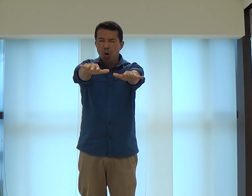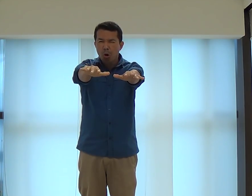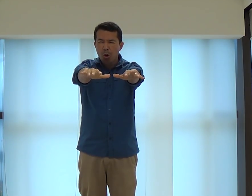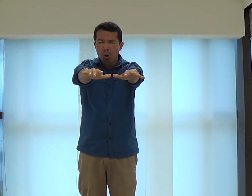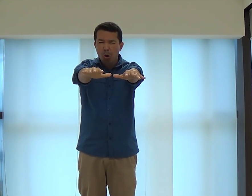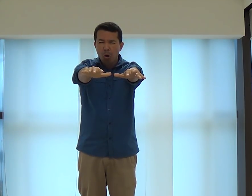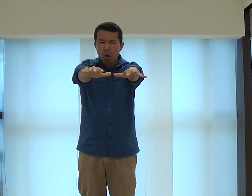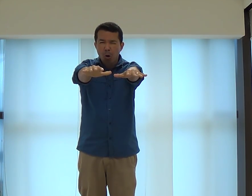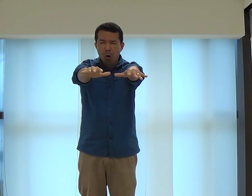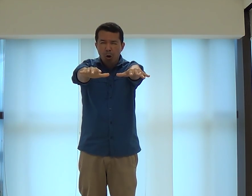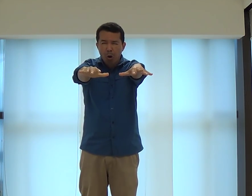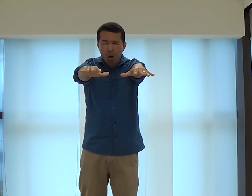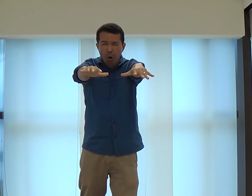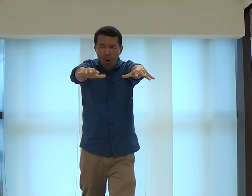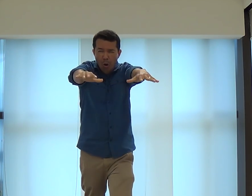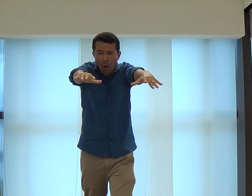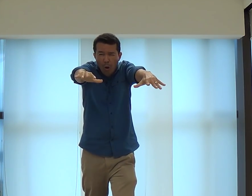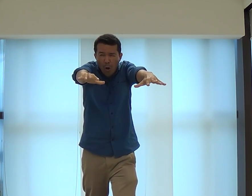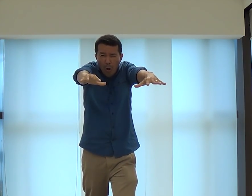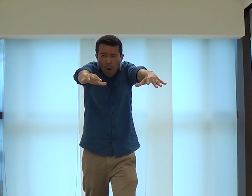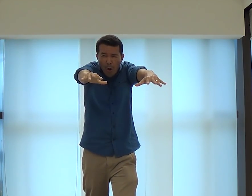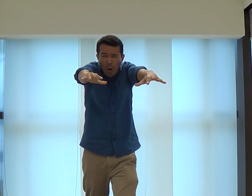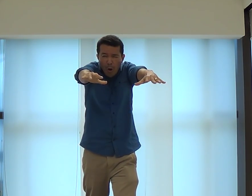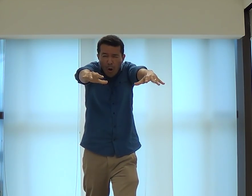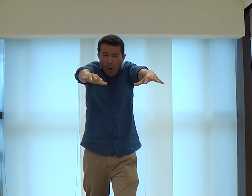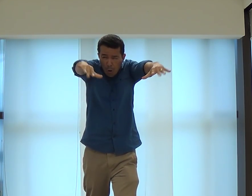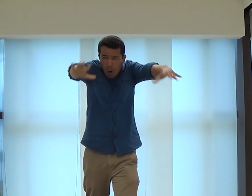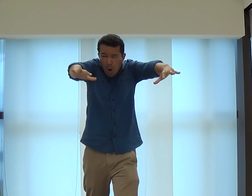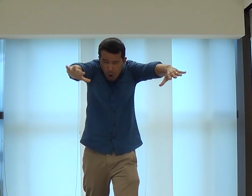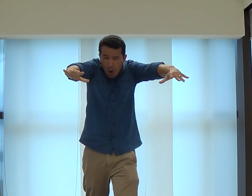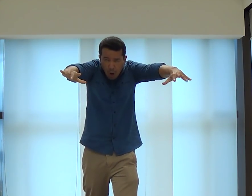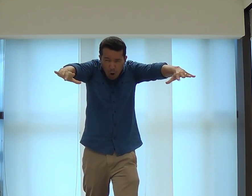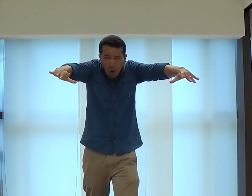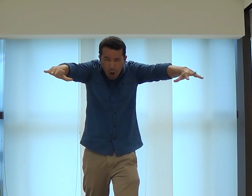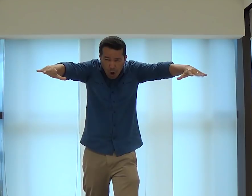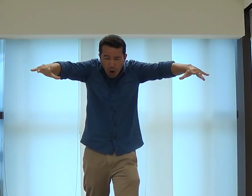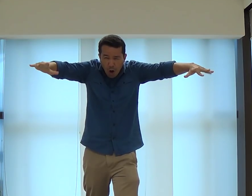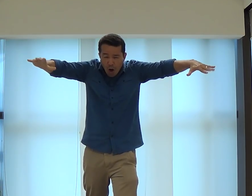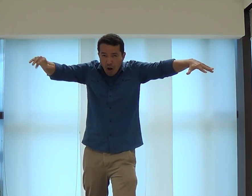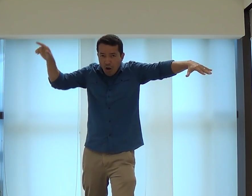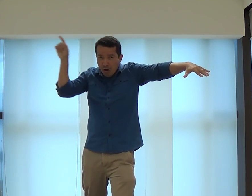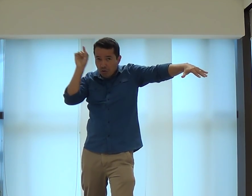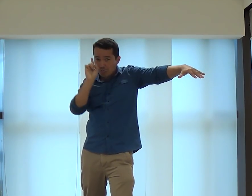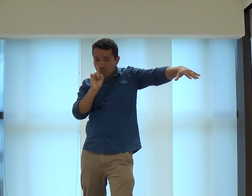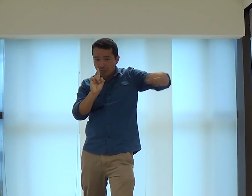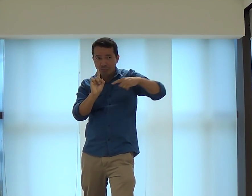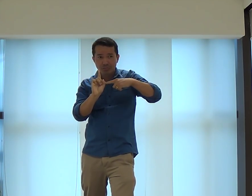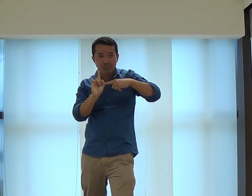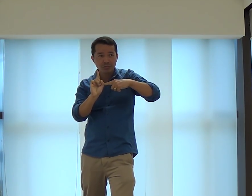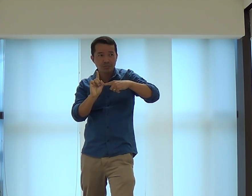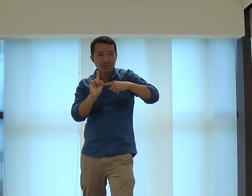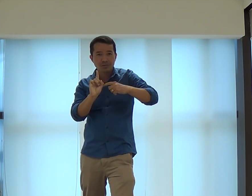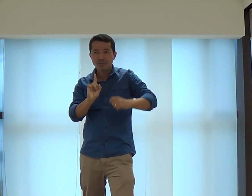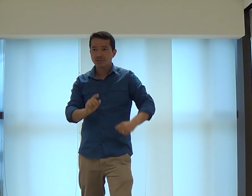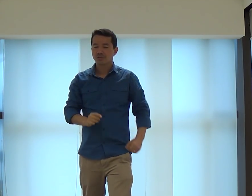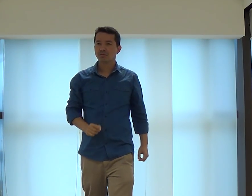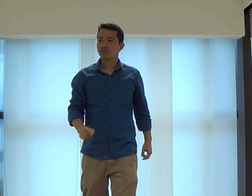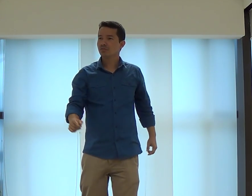no futuro? São muitas, muitas, muitas, muitas, muitas, muitas, muitas pessoas que estarão